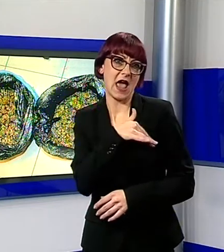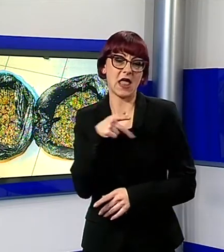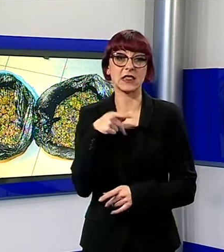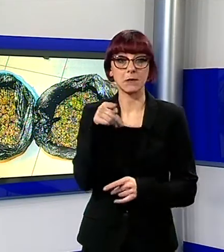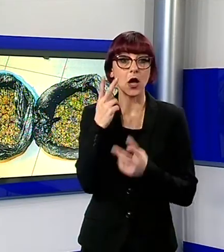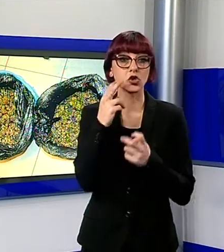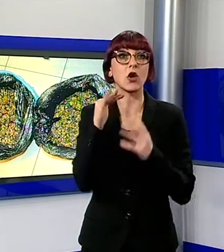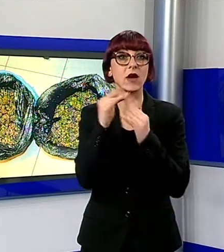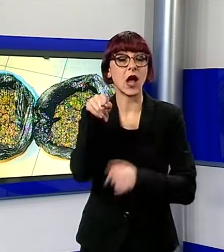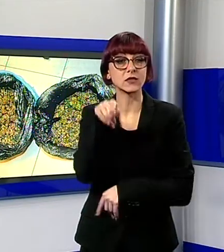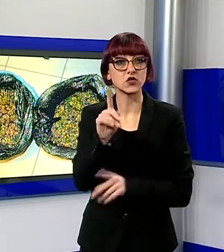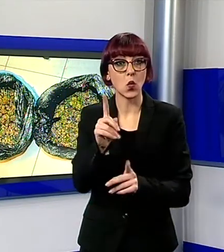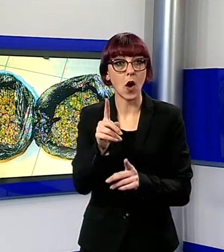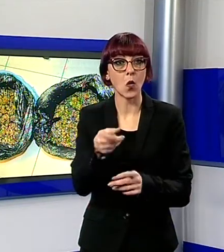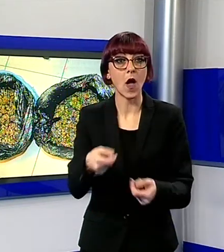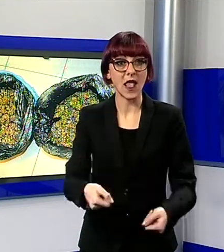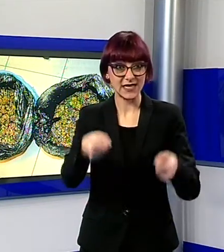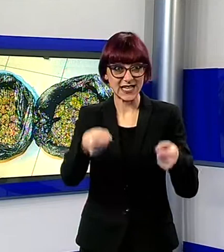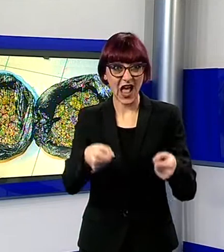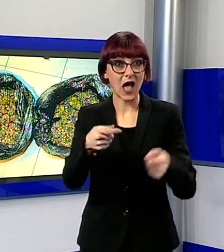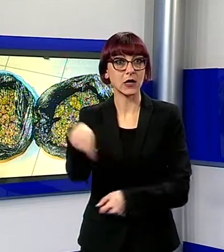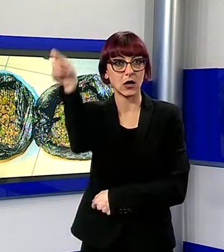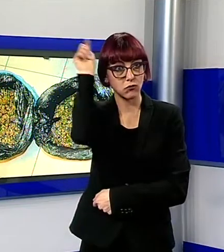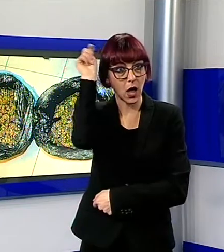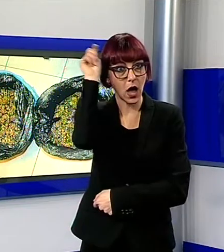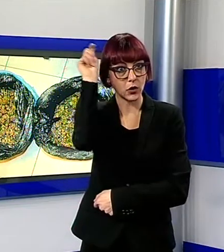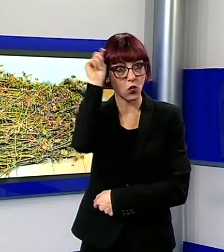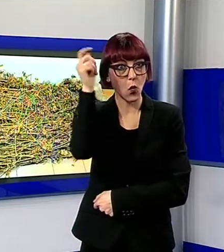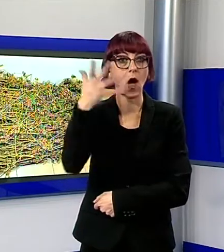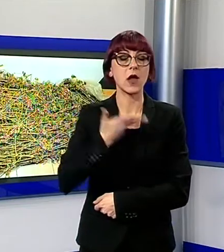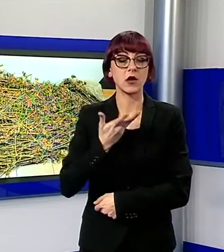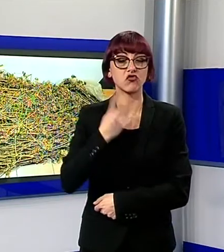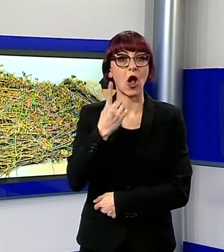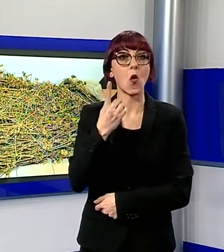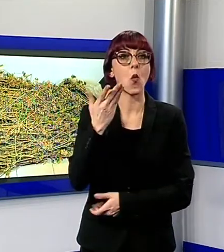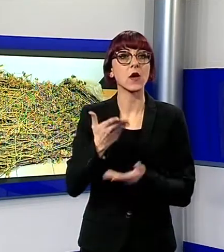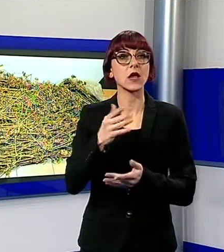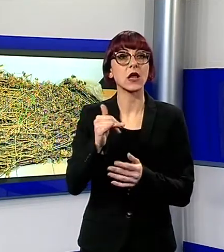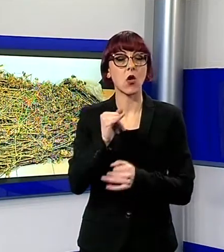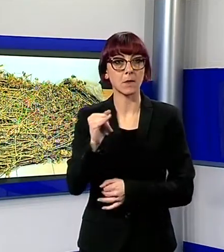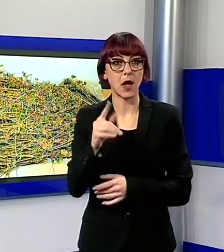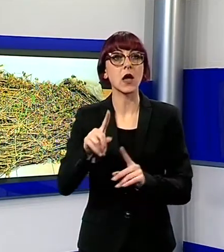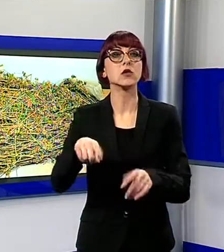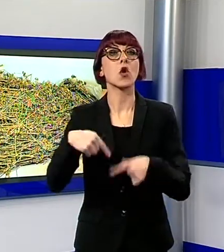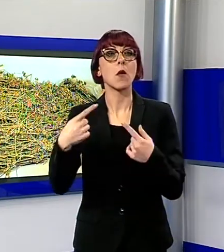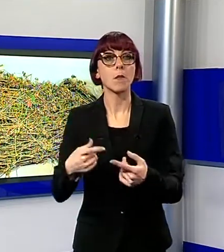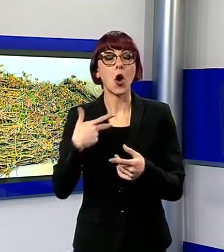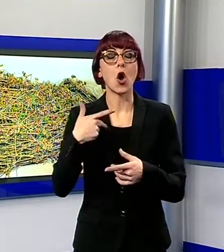complessivamente oltre un chilo e mezzo di infiorescenze di marijuana. Nella cantina dell'abitazione sono state poi rinvenute 20 piante di grosse